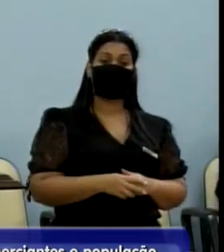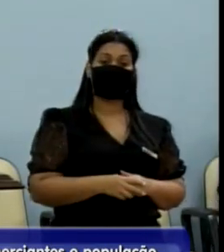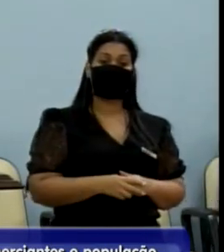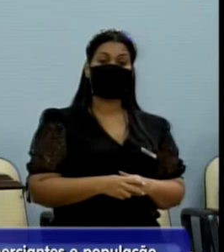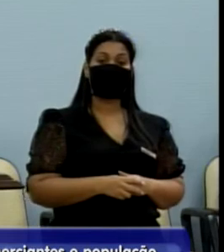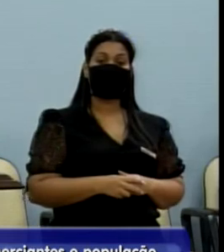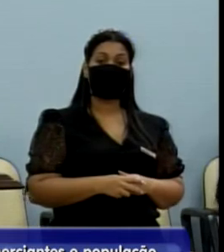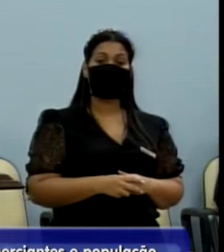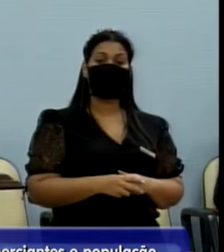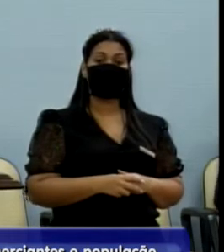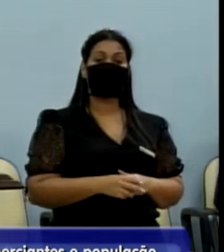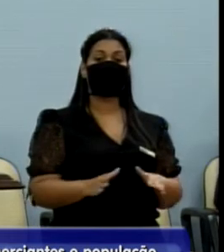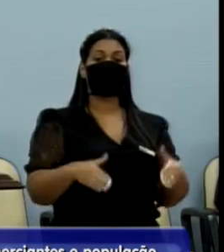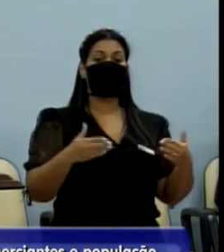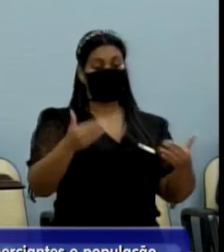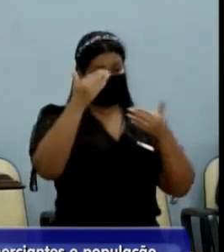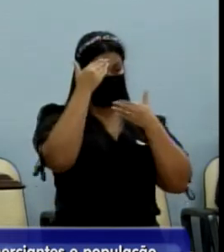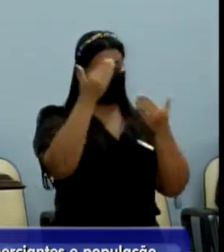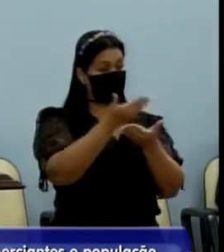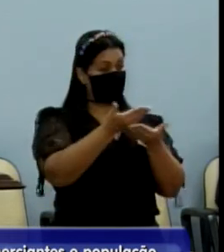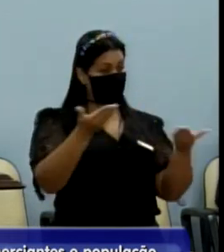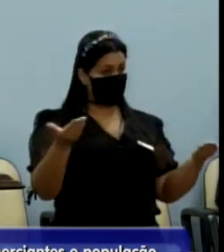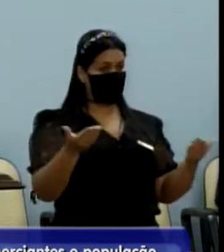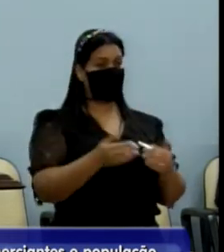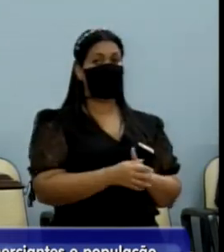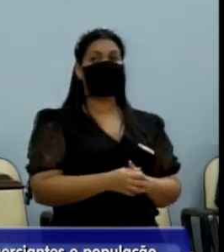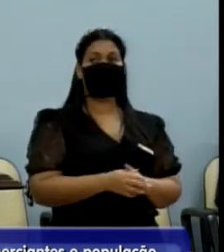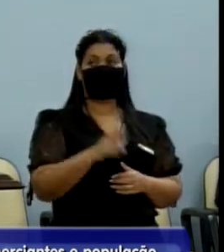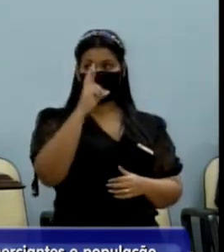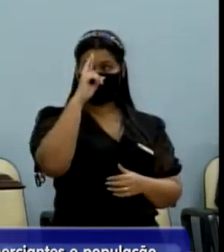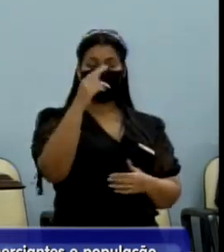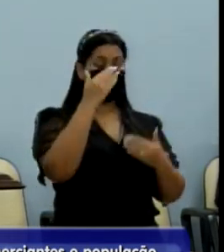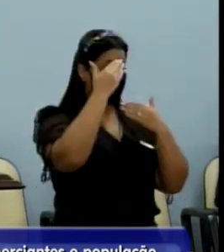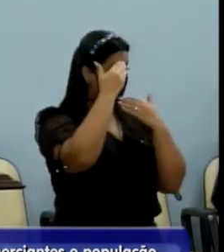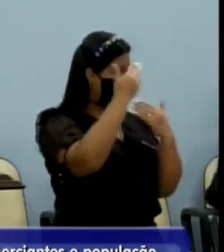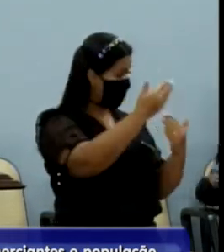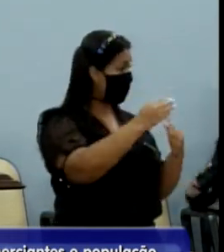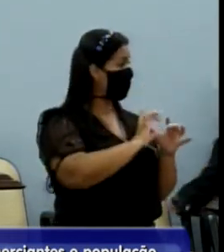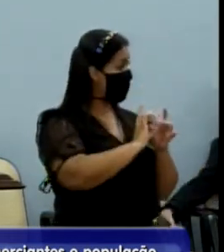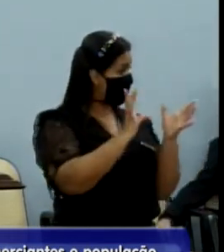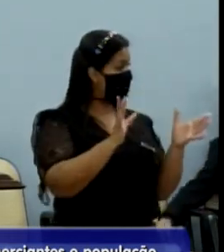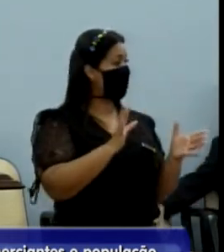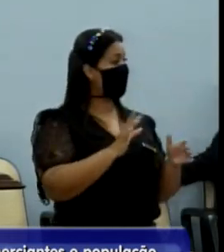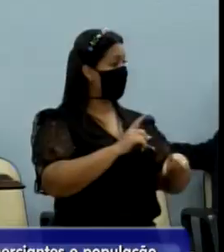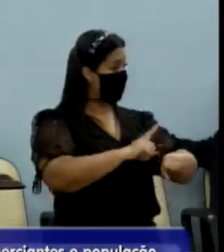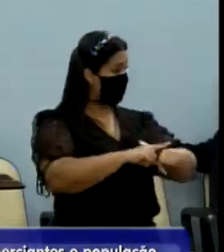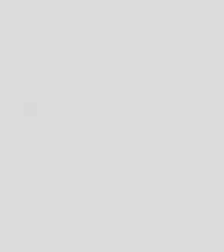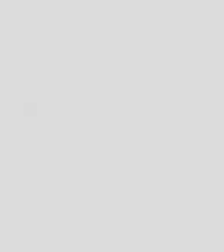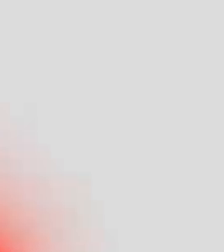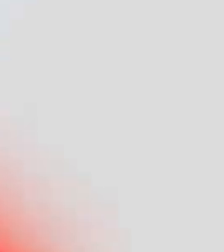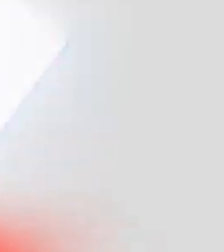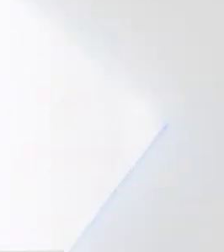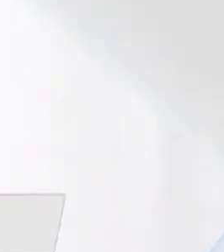Certo? Então, muito obrigado a todos. Senhor presidente, muito obrigado aí por ter me deixado eu passar o tempo aí, tá?